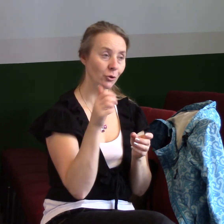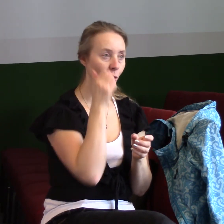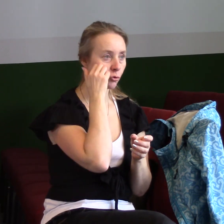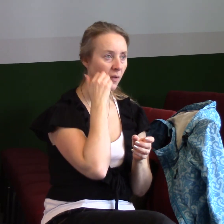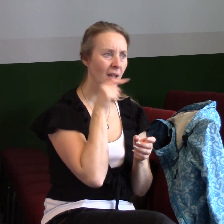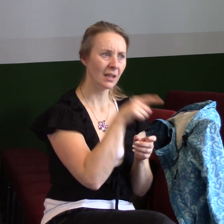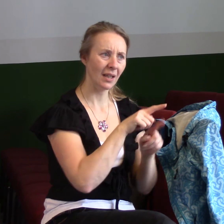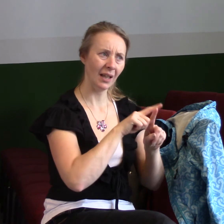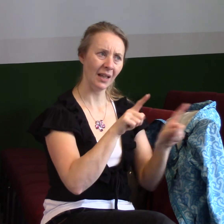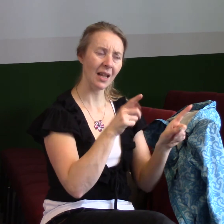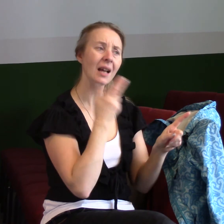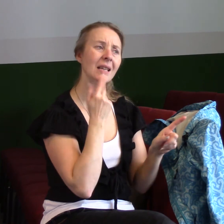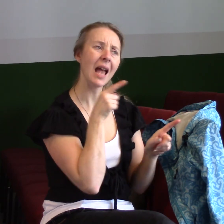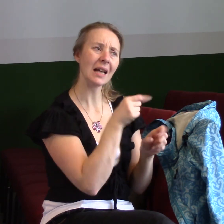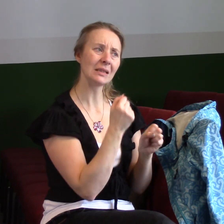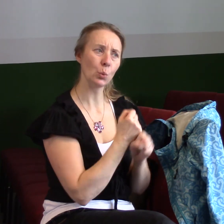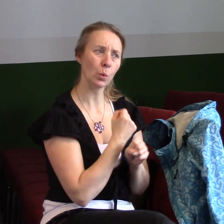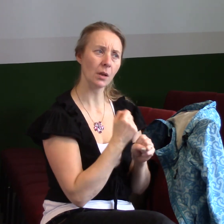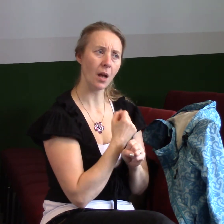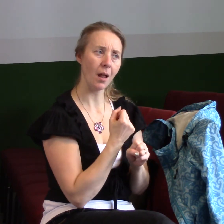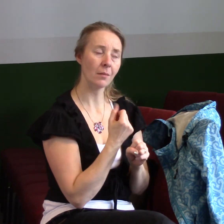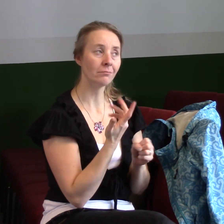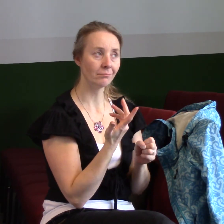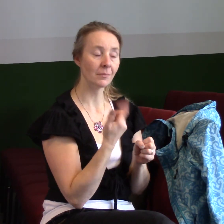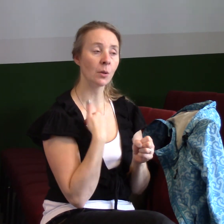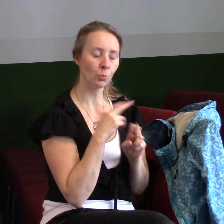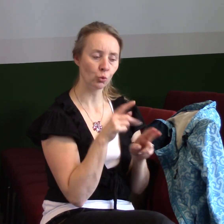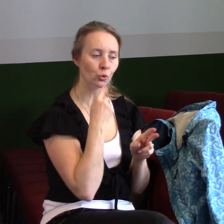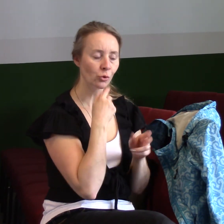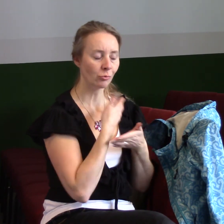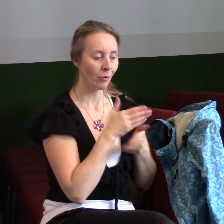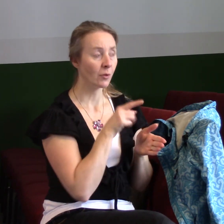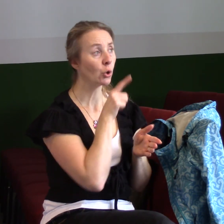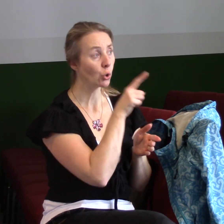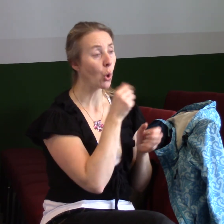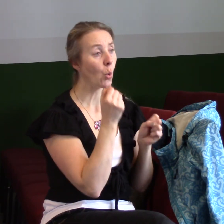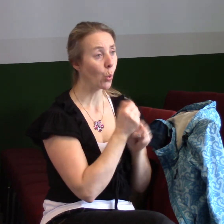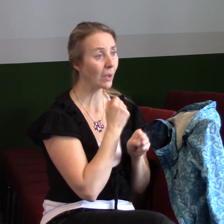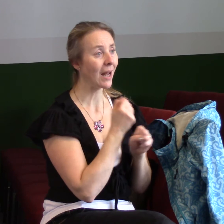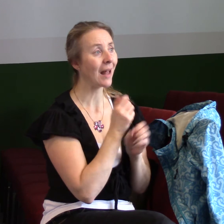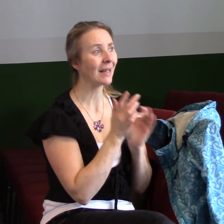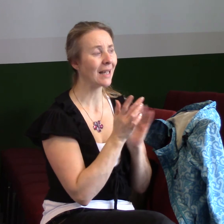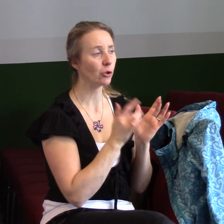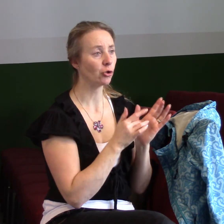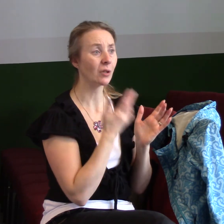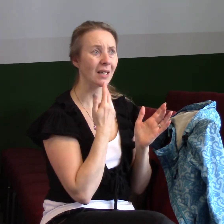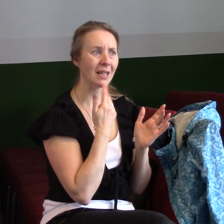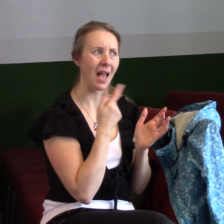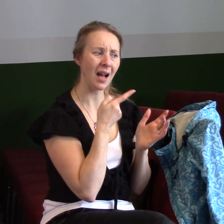dokázal? A ty může říct, no to udělal Ježíš. Ale jak se to stalo? Jak se stalo, že máš najednou vítězství v nějaké